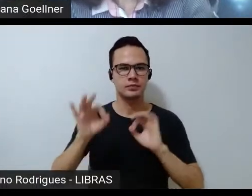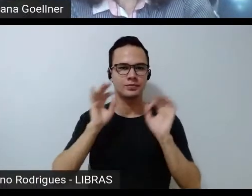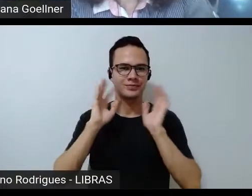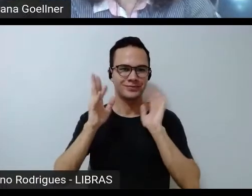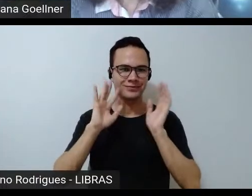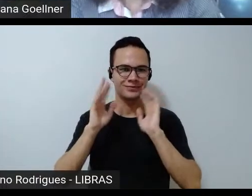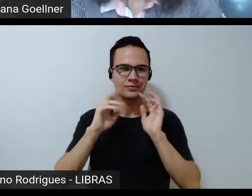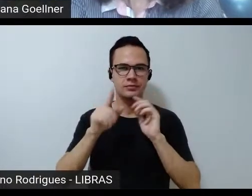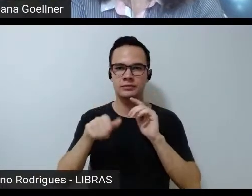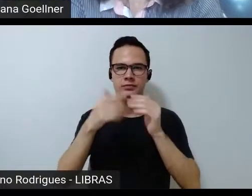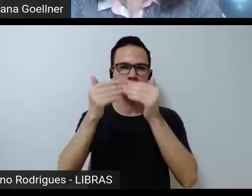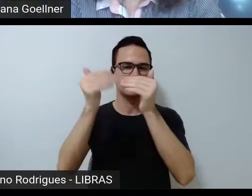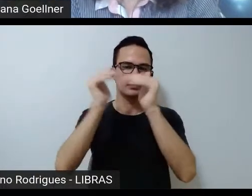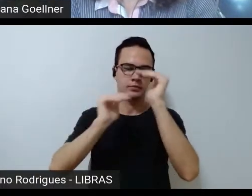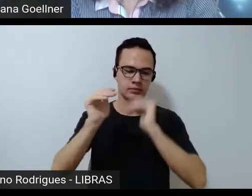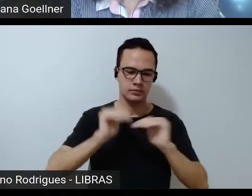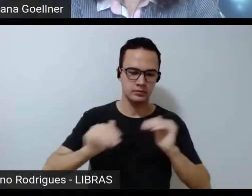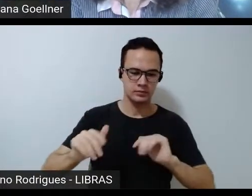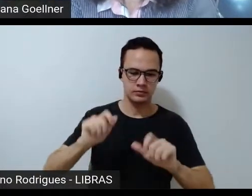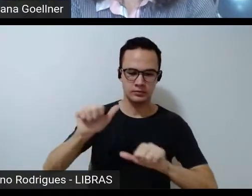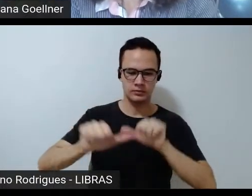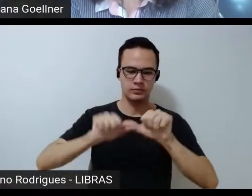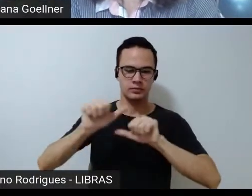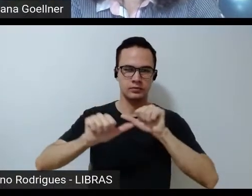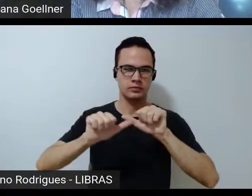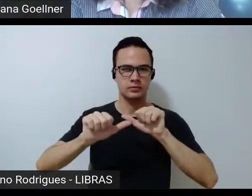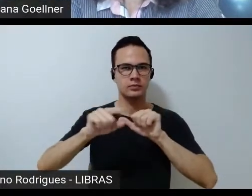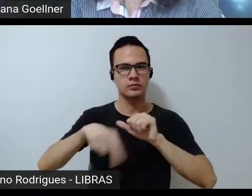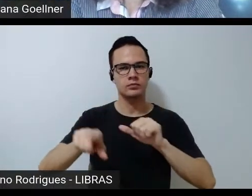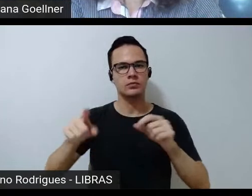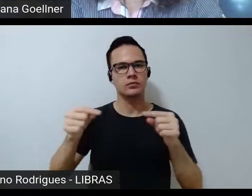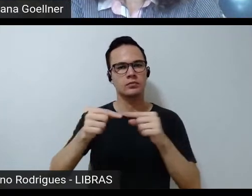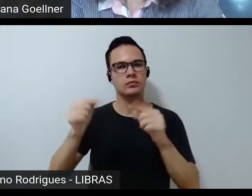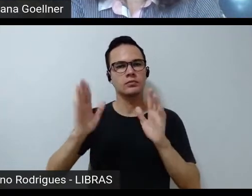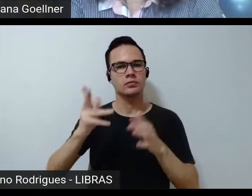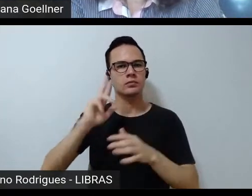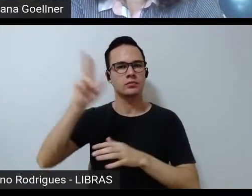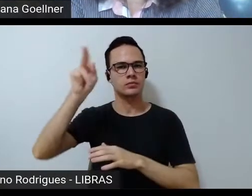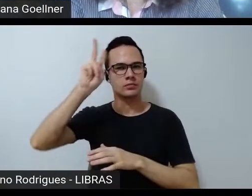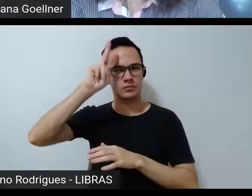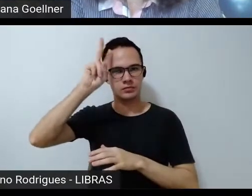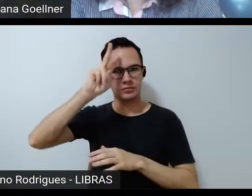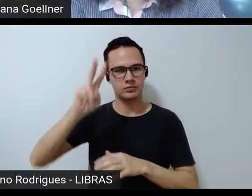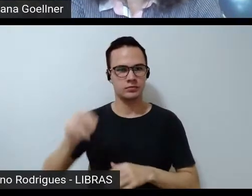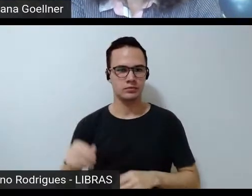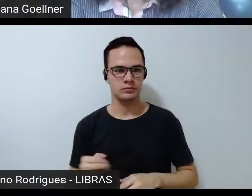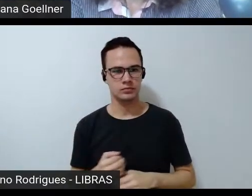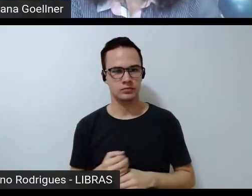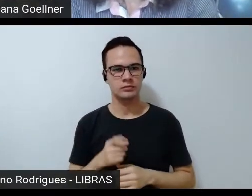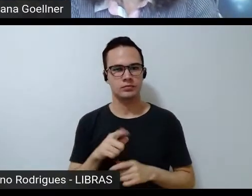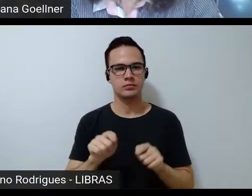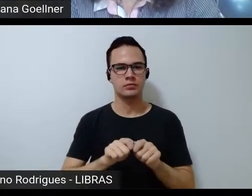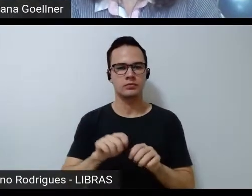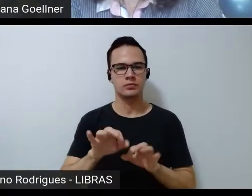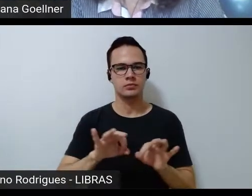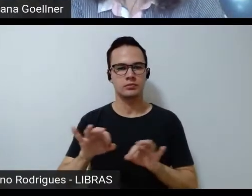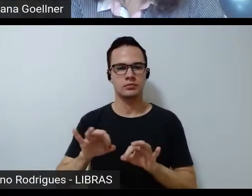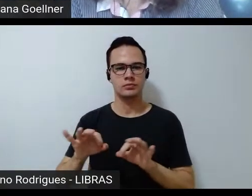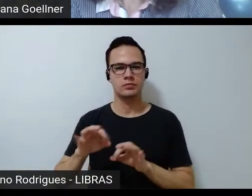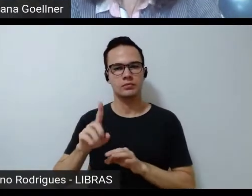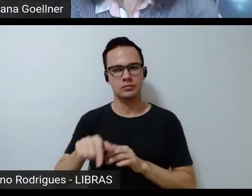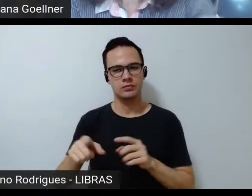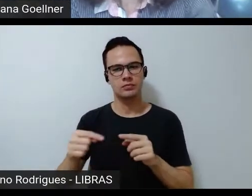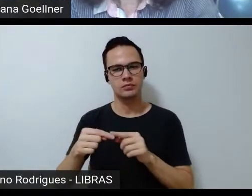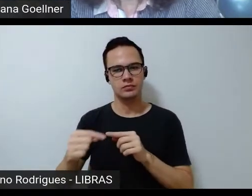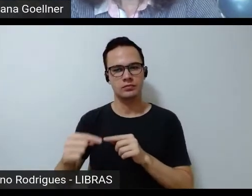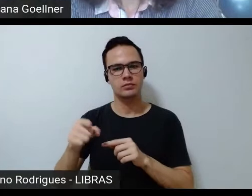de desconstruir essas representações que foram historicamente construídas e que hierarquizam